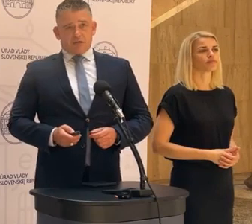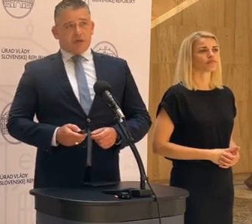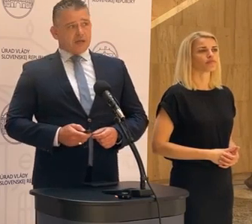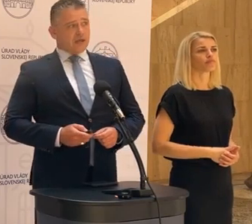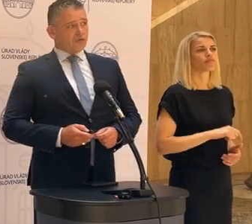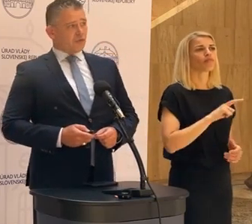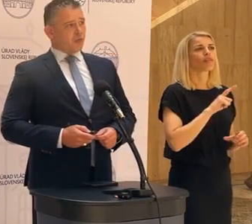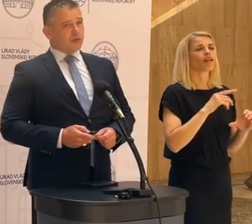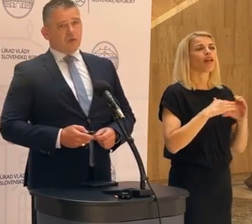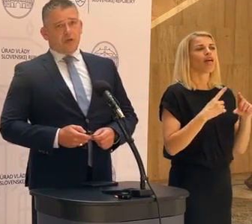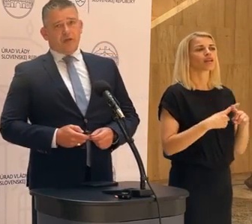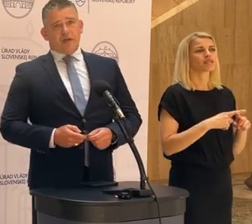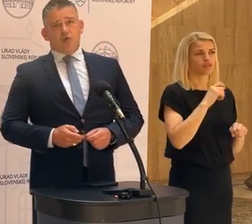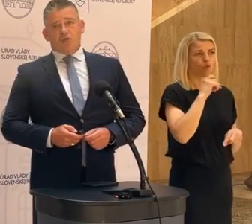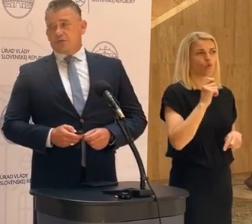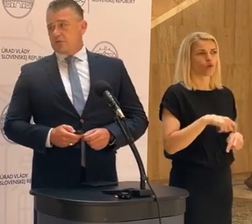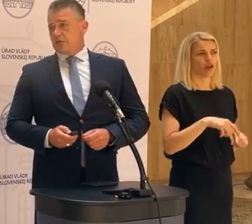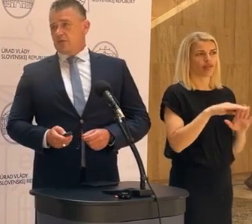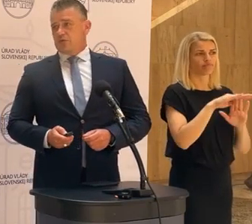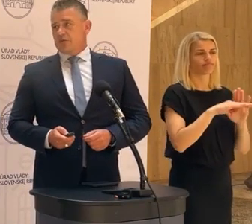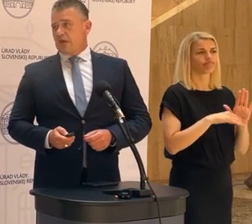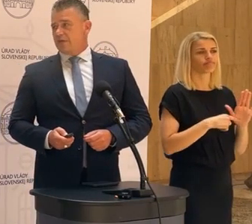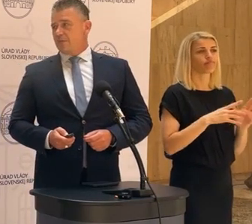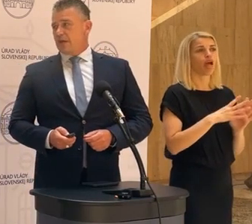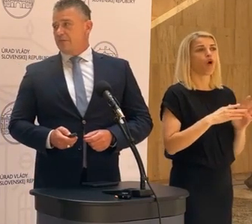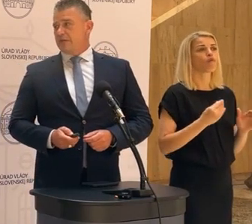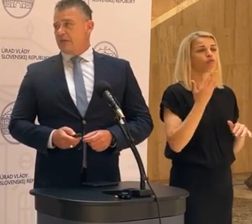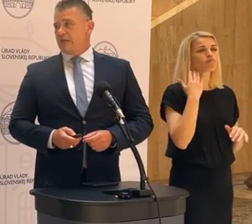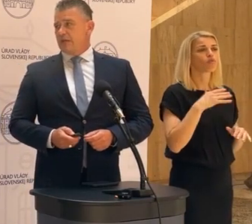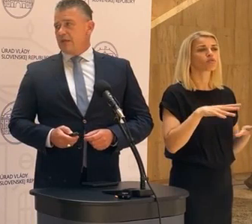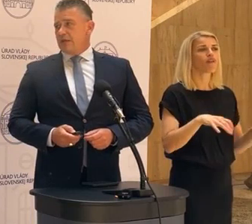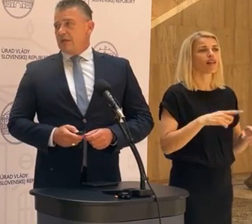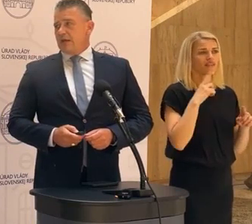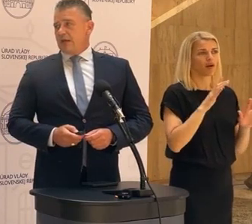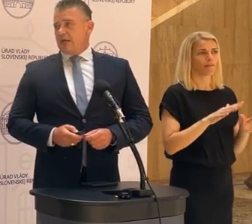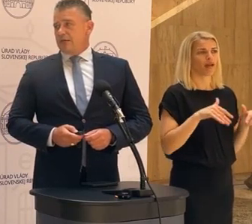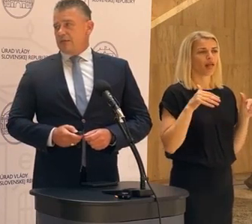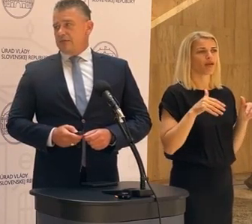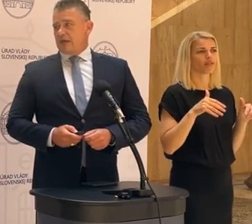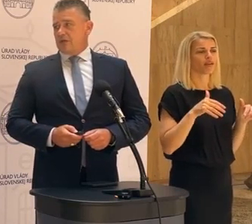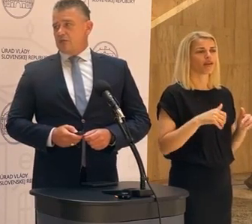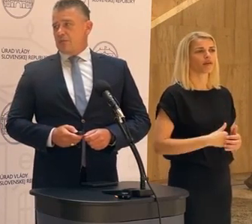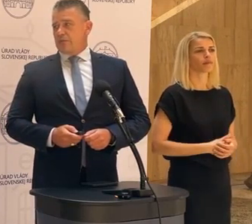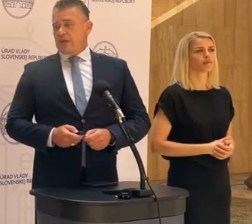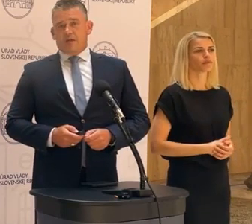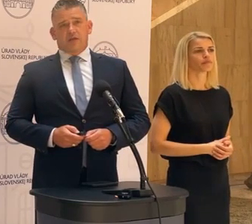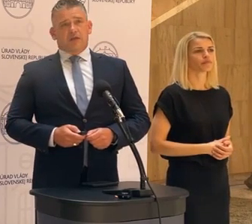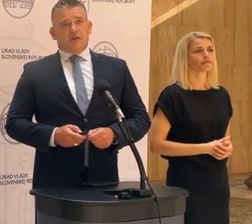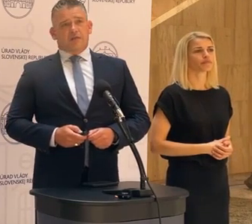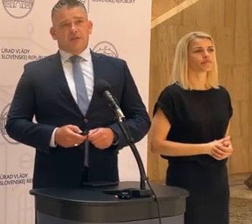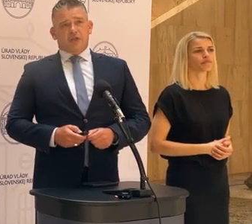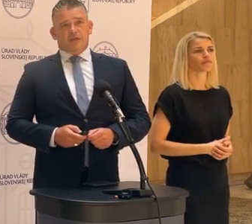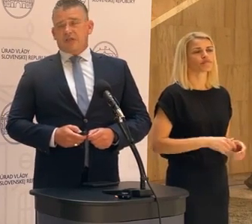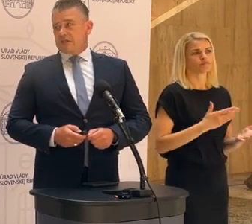Leg z Ukrajina, ako som spomenul na úvod, bol schválený v parlamente. A tak, ako som povedal,